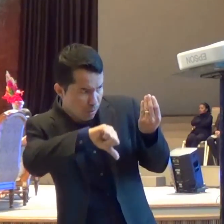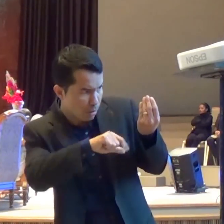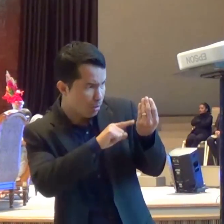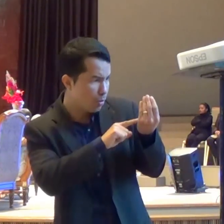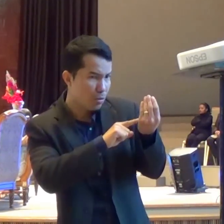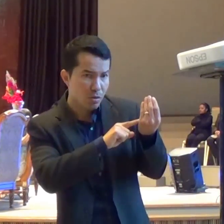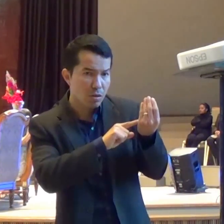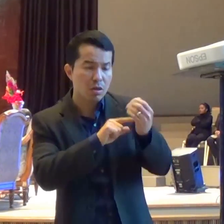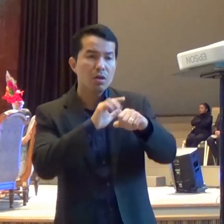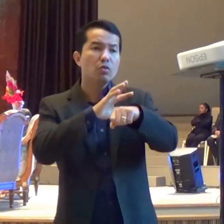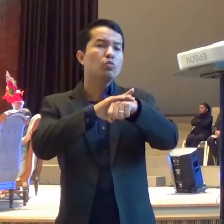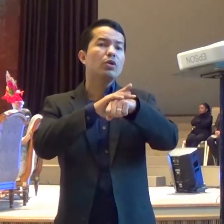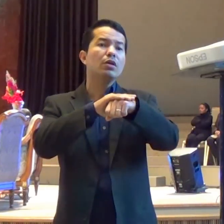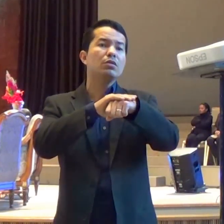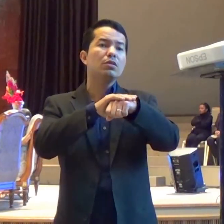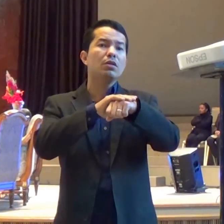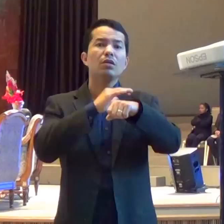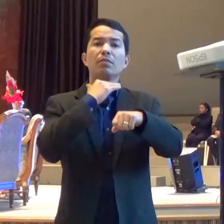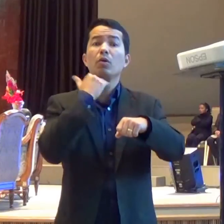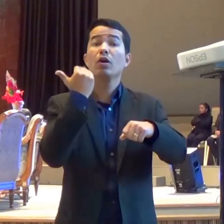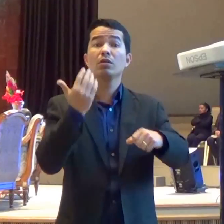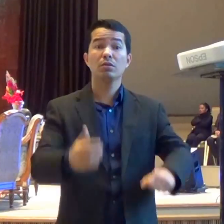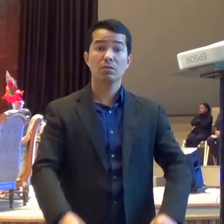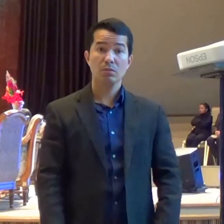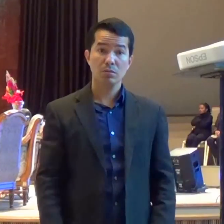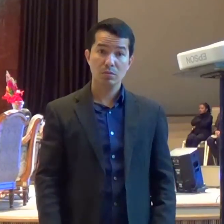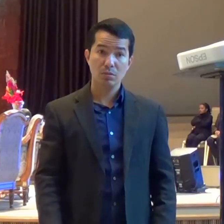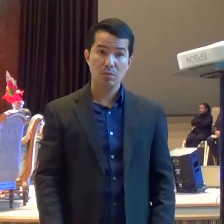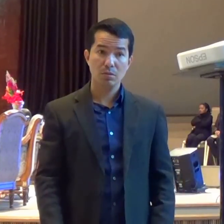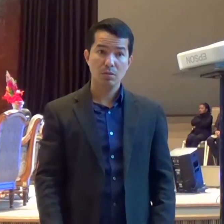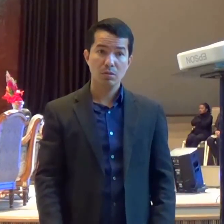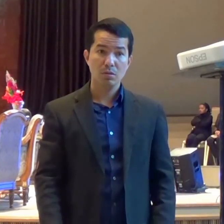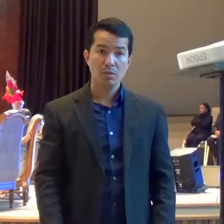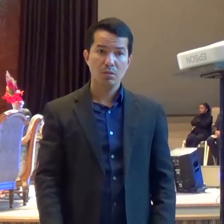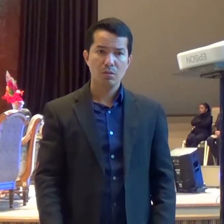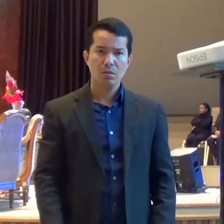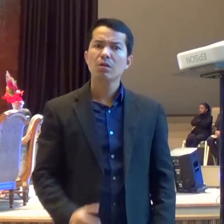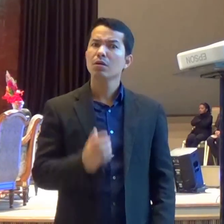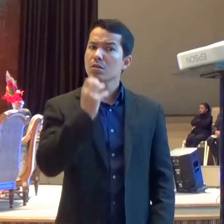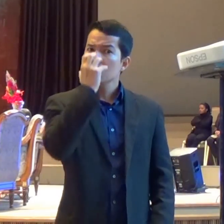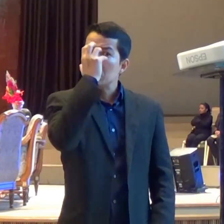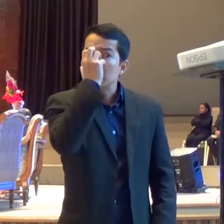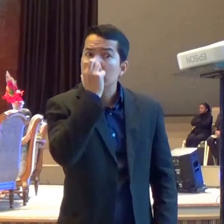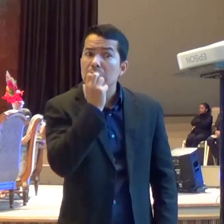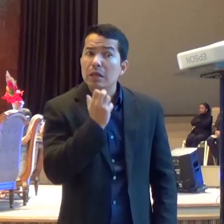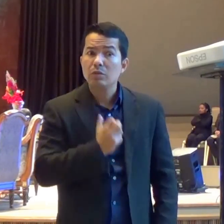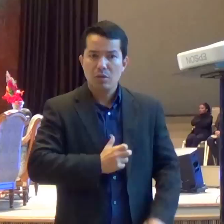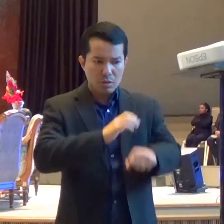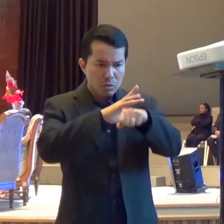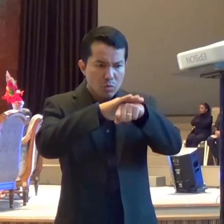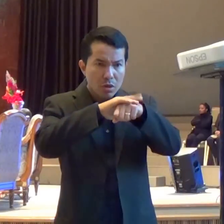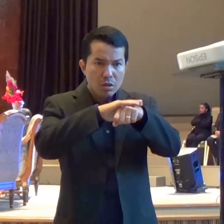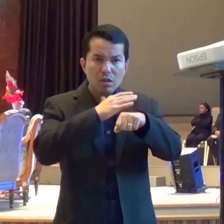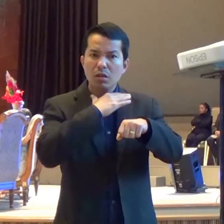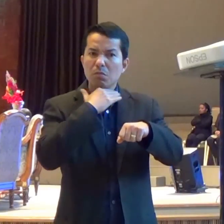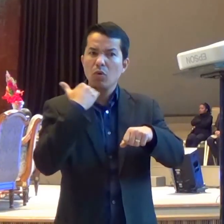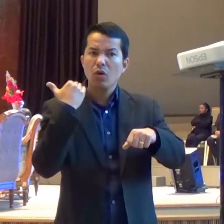doentes Ou já morreram Por quê? A palavra de Deus Ensina que o temor Do Senhor É o